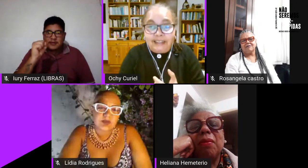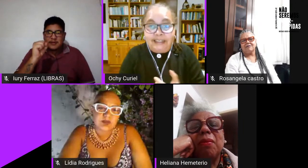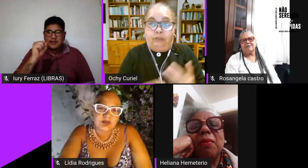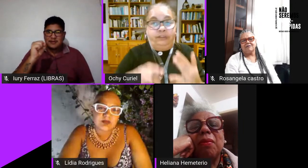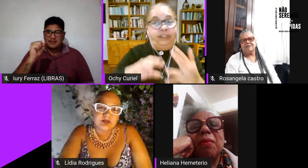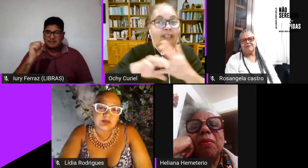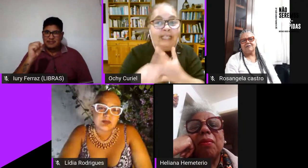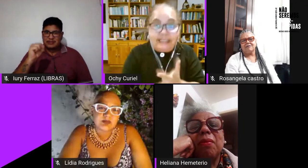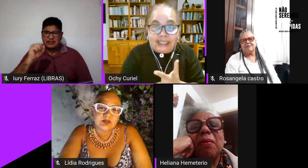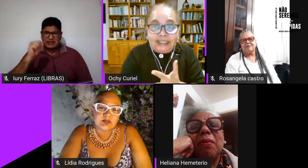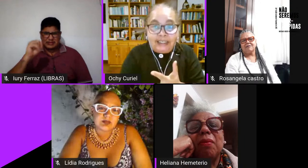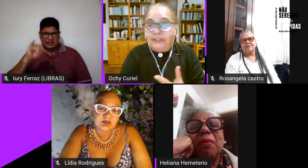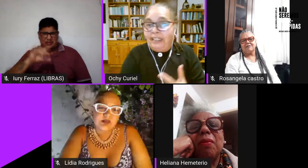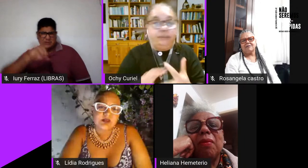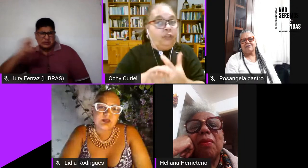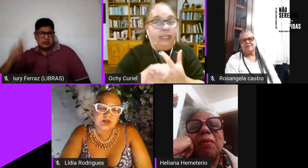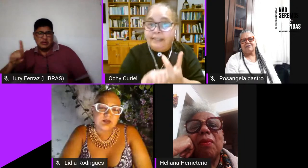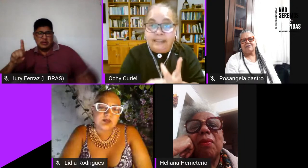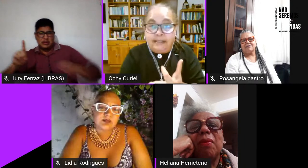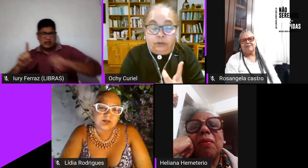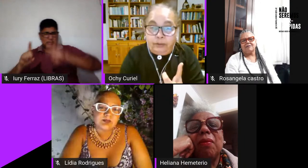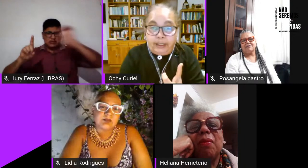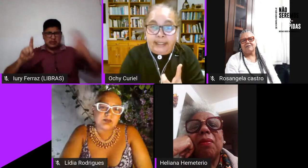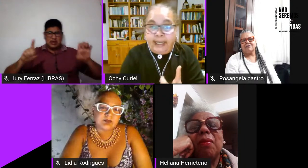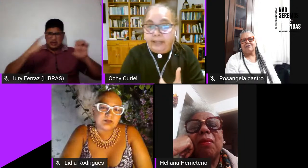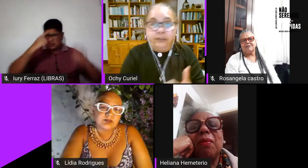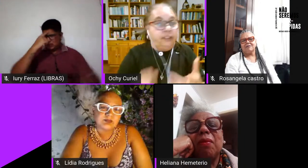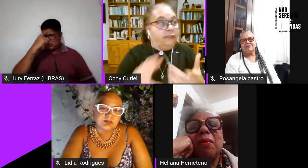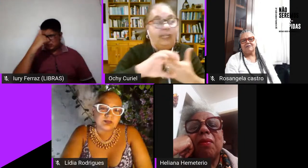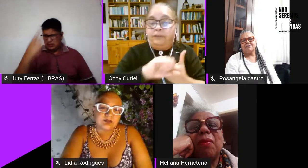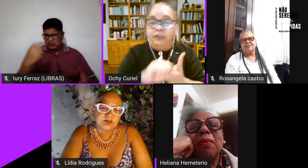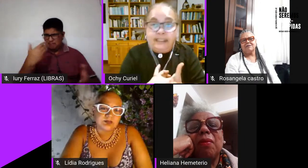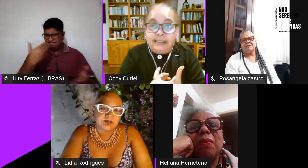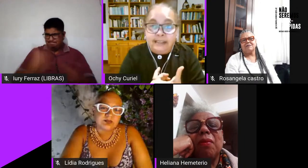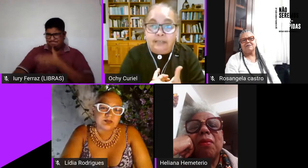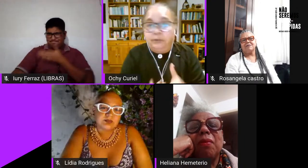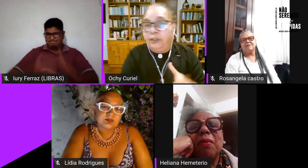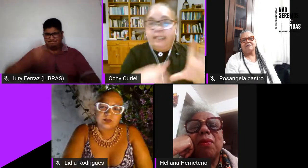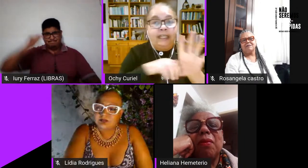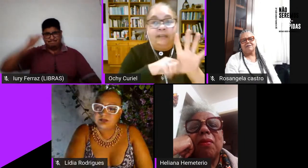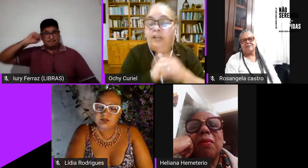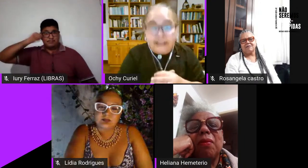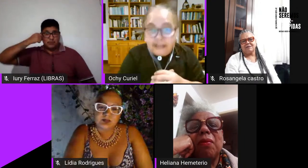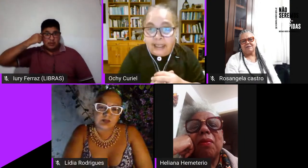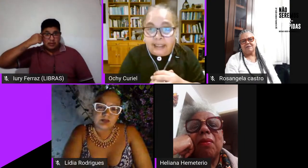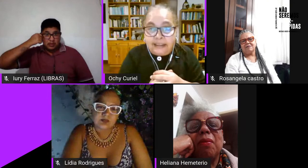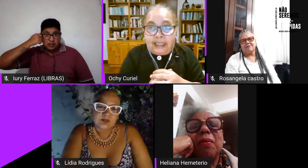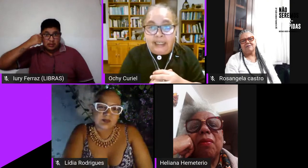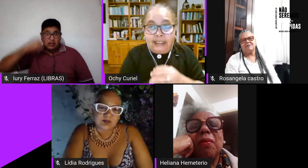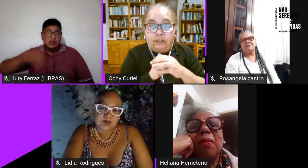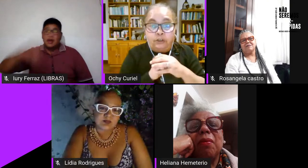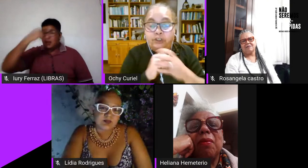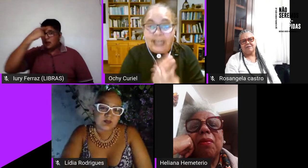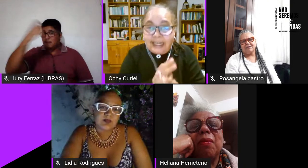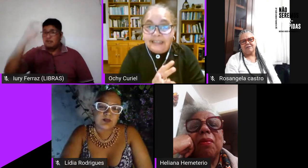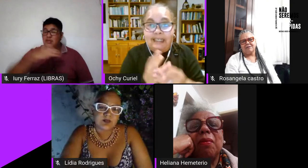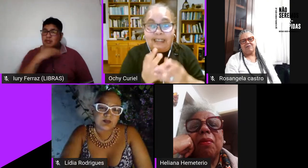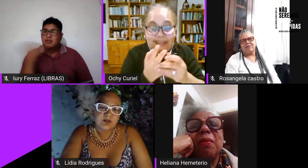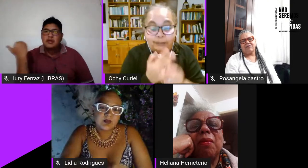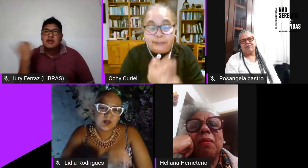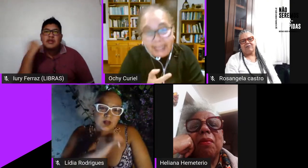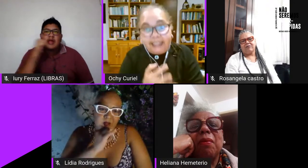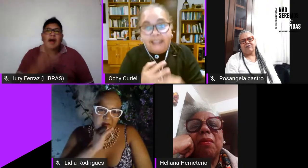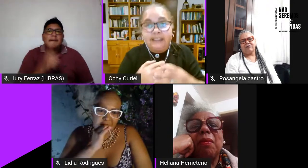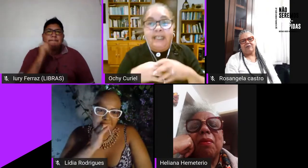direita da ultradereita da violência aos jovens negros da violência aos jovens da violência aos trans